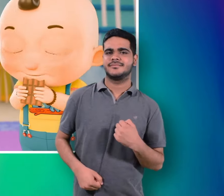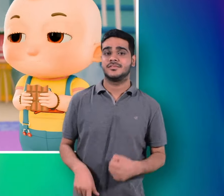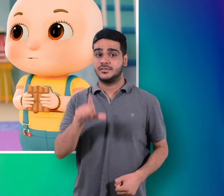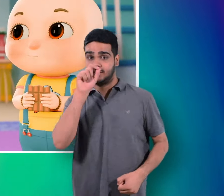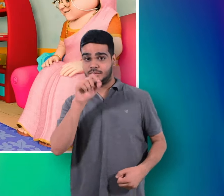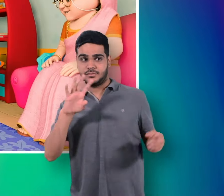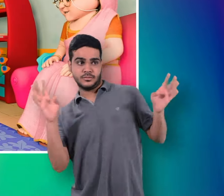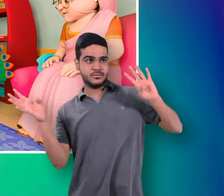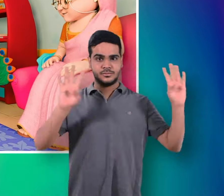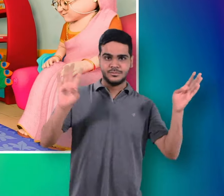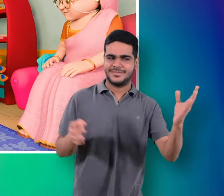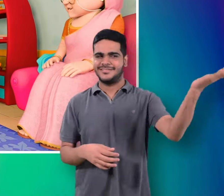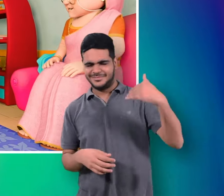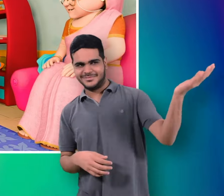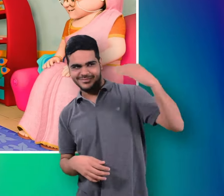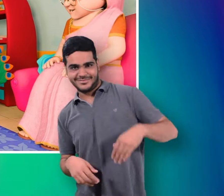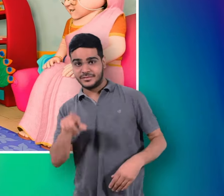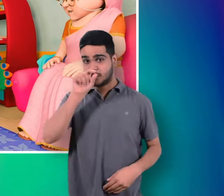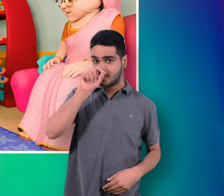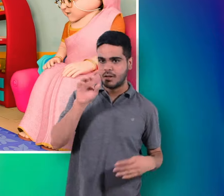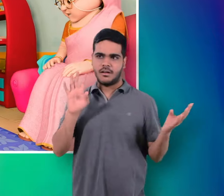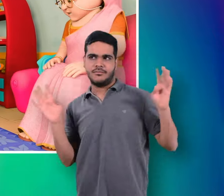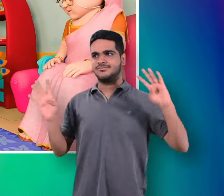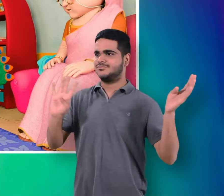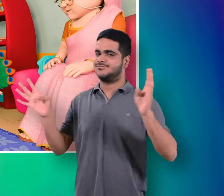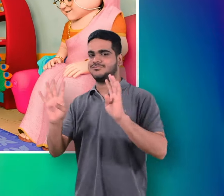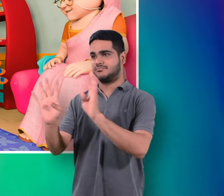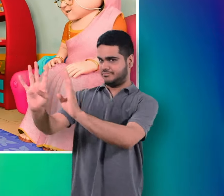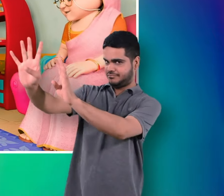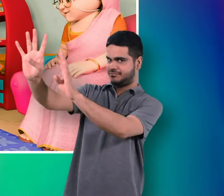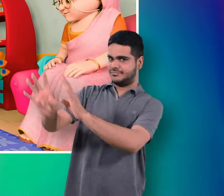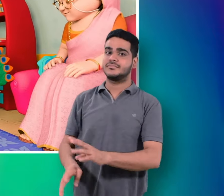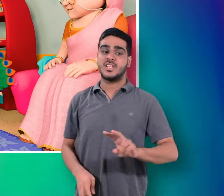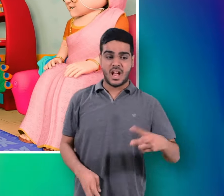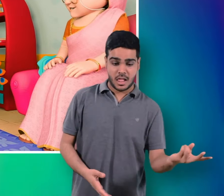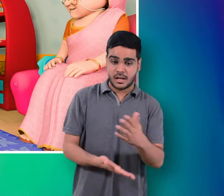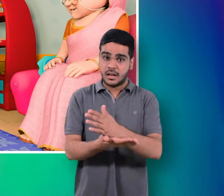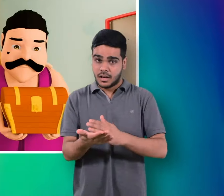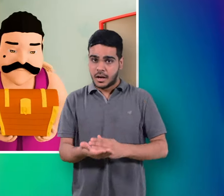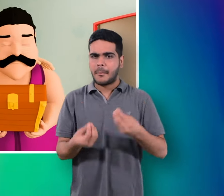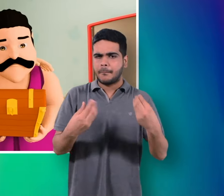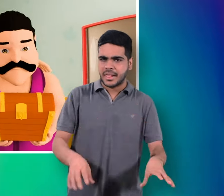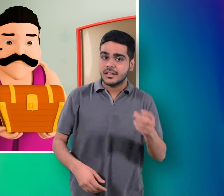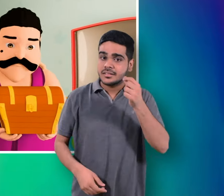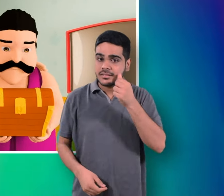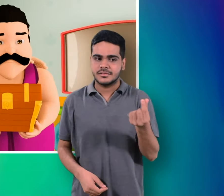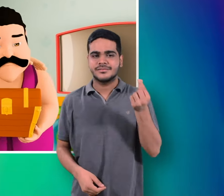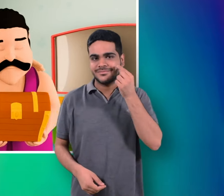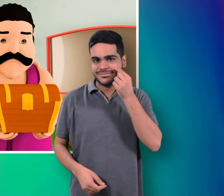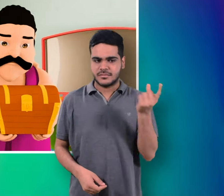नानी तेरी मोरनी को मोर ले गए बाकी जो बचा था